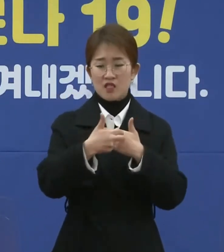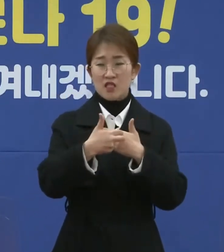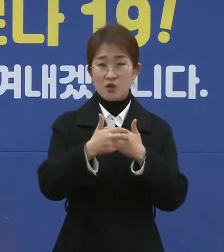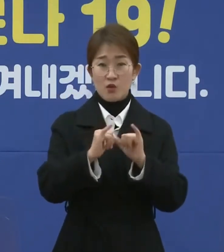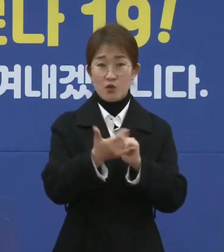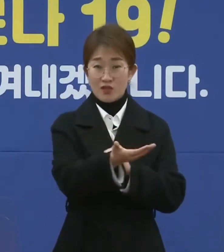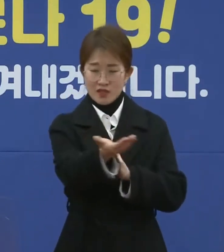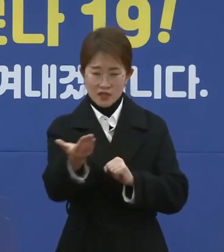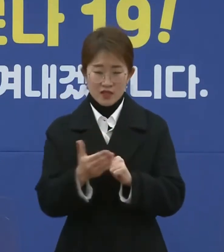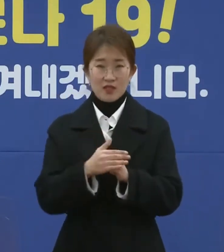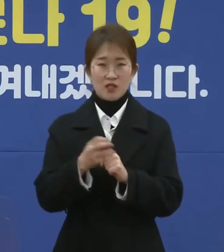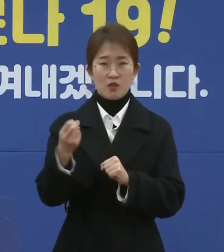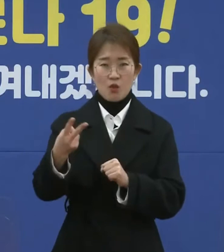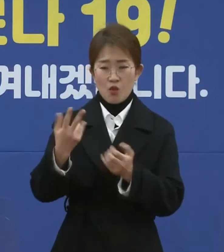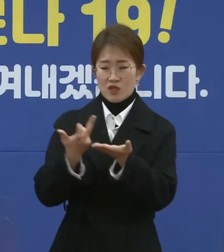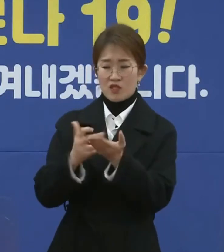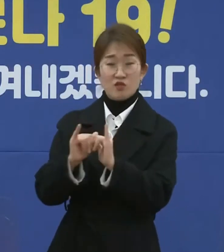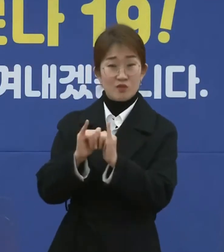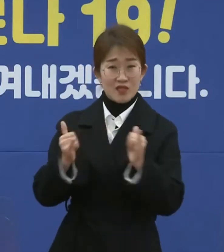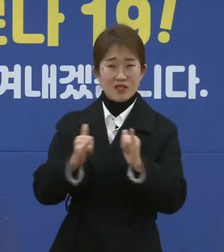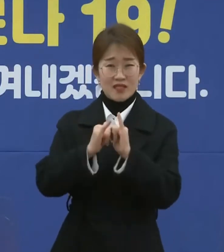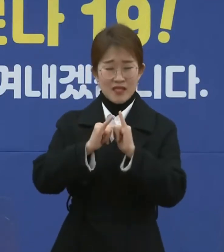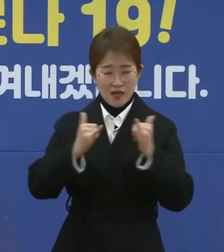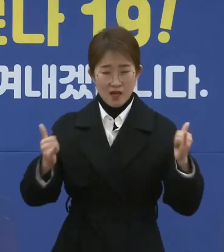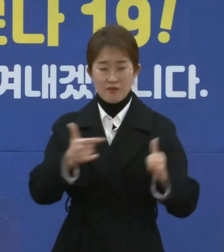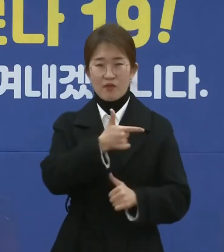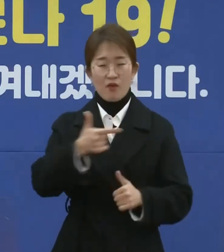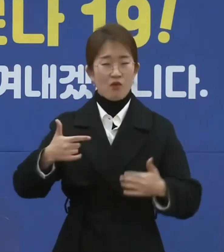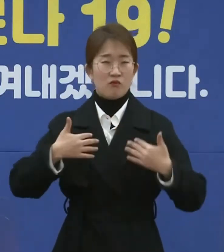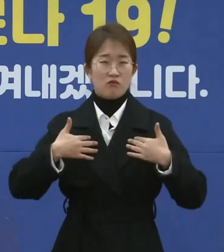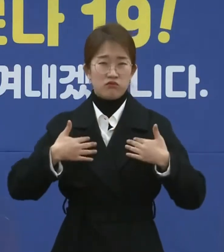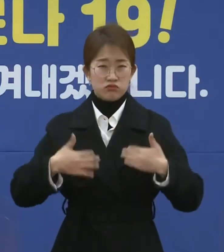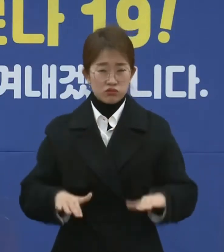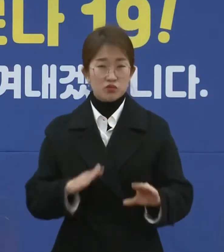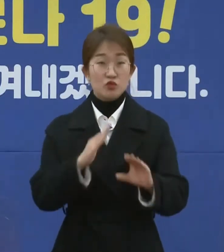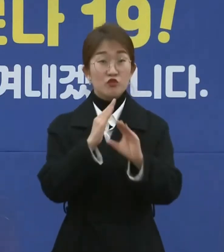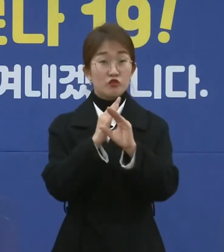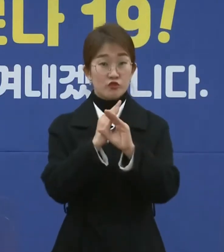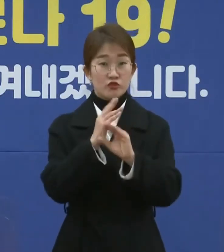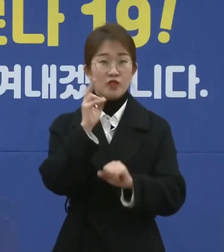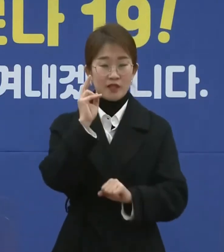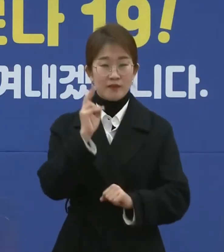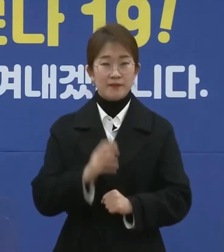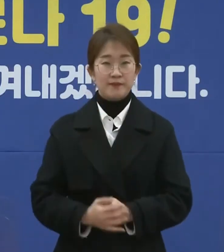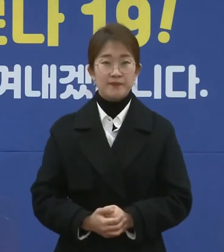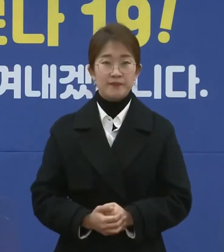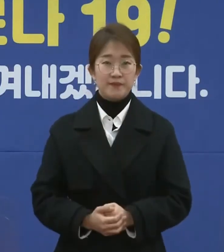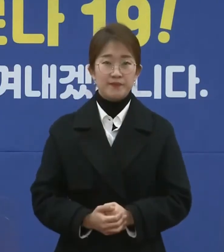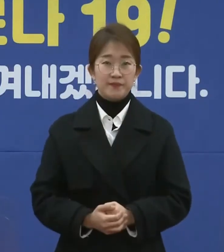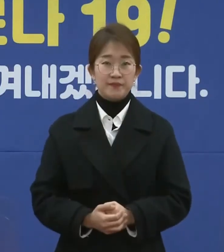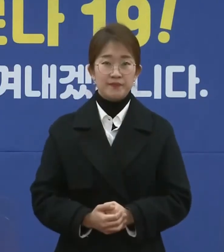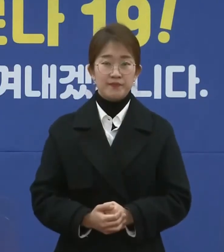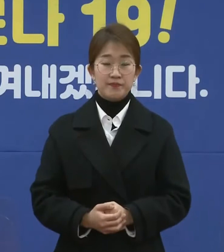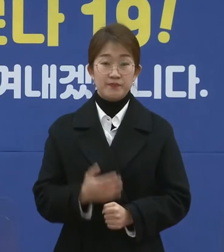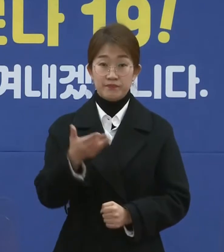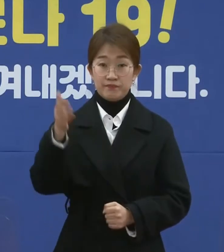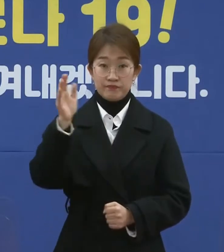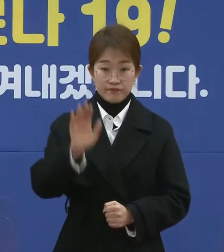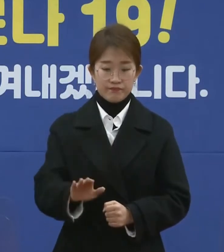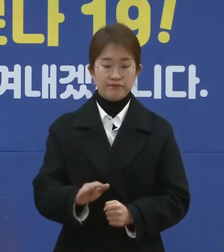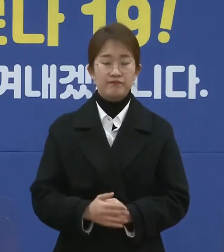도민들의 피로도가 이루 말할 수 없을 정도로 쌓여 한계를 이미 넘어서고 있습니다. 하지만